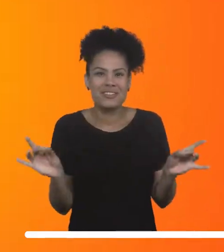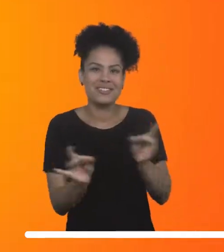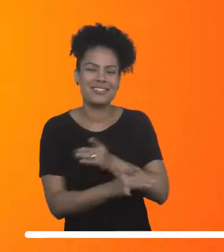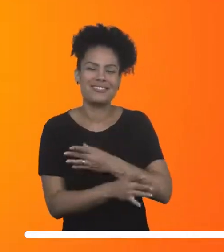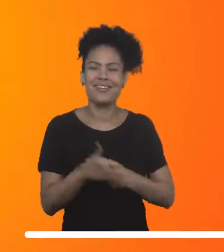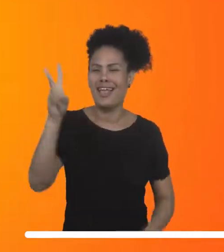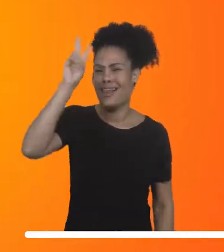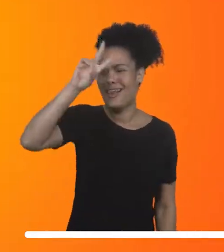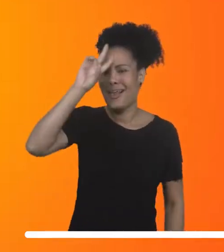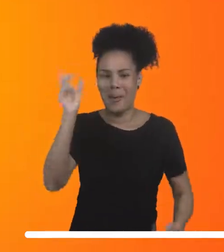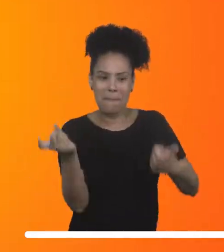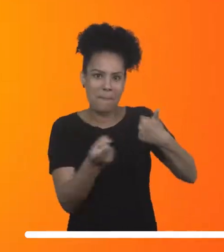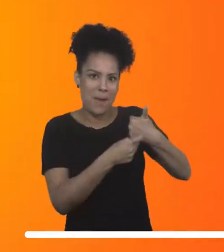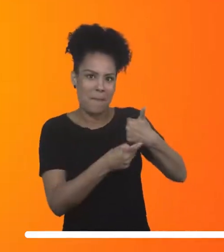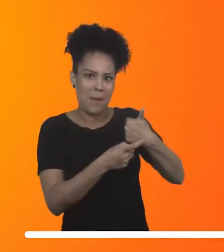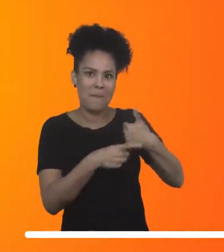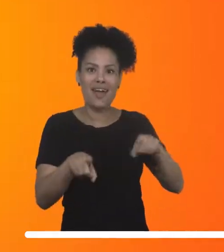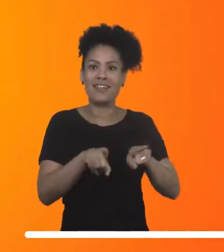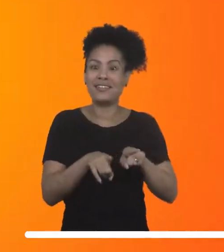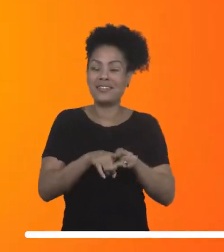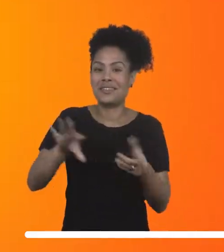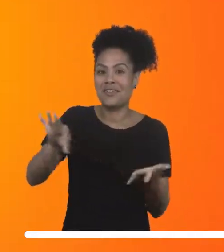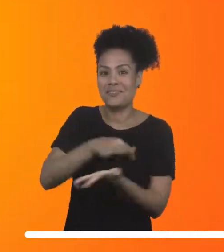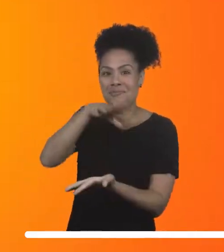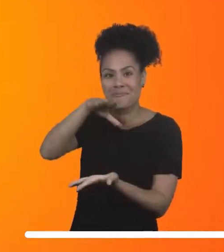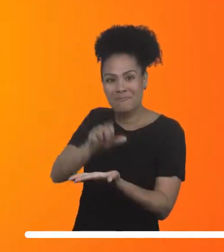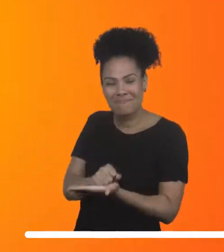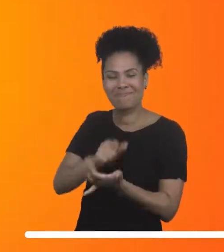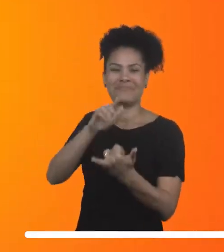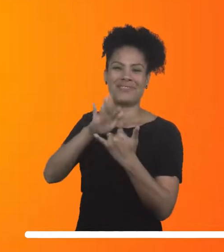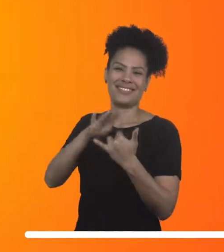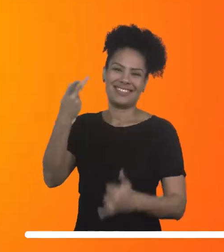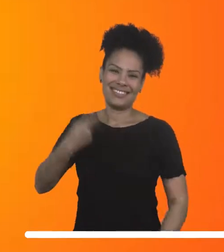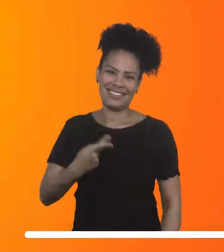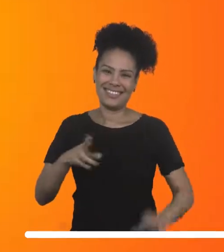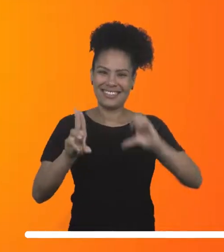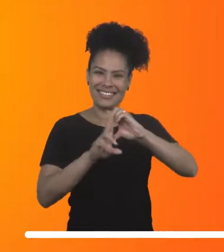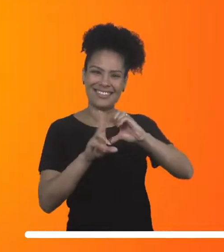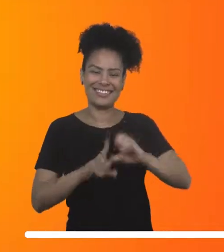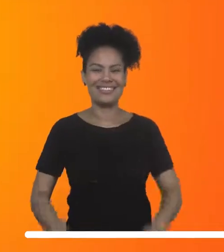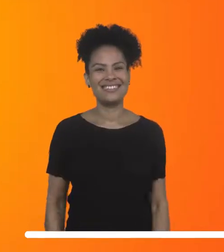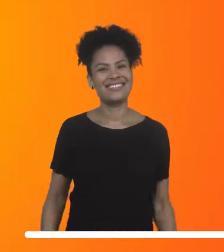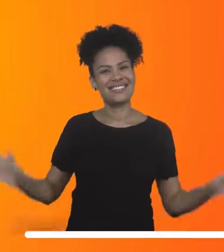like aqui nesse vídeo e também de se inscrever no canal da Uníntese. Até a próxima semana!